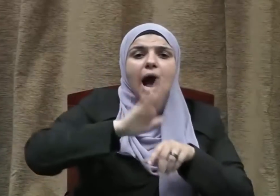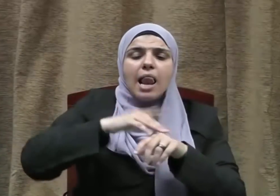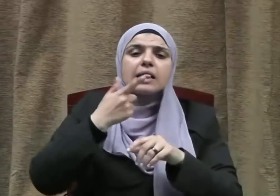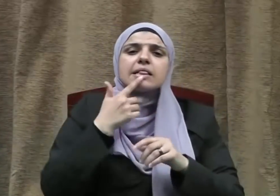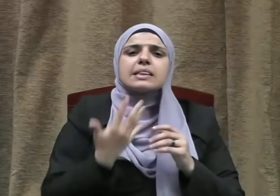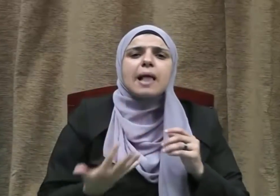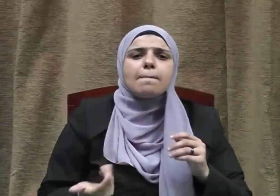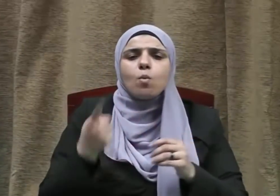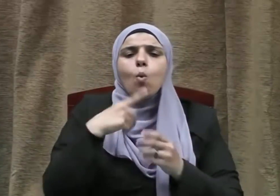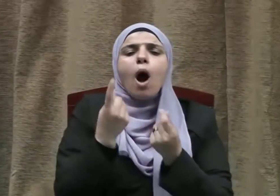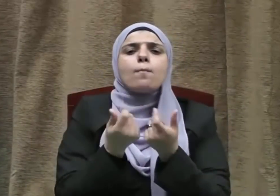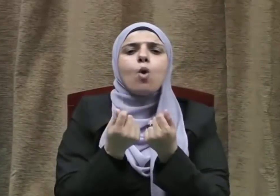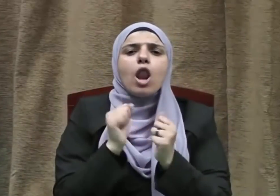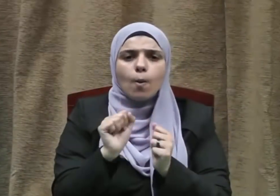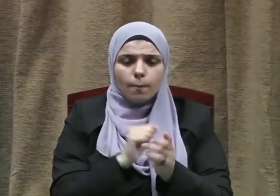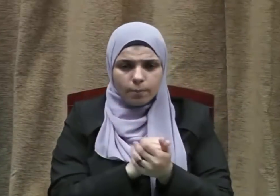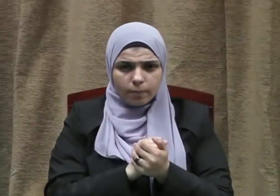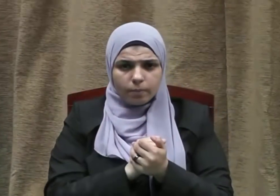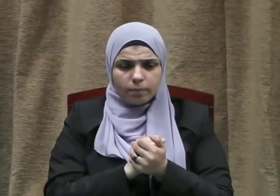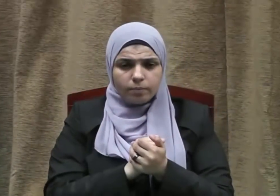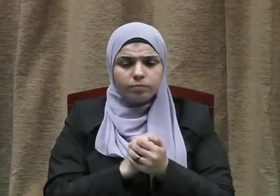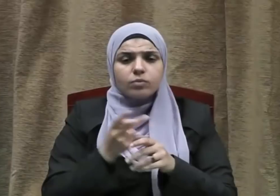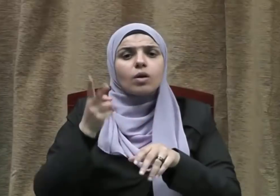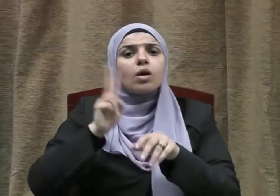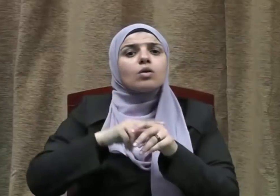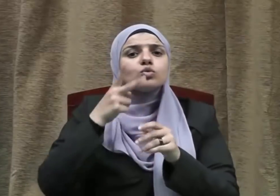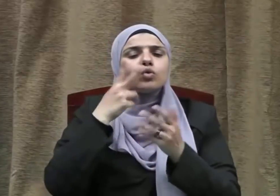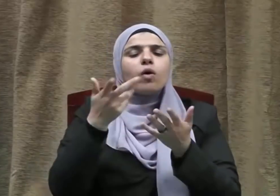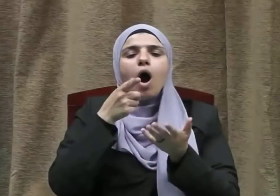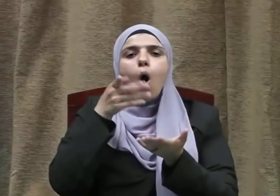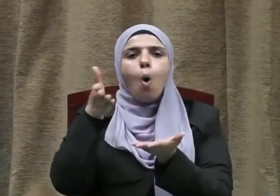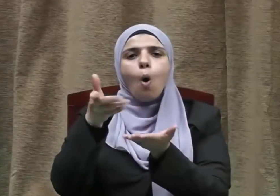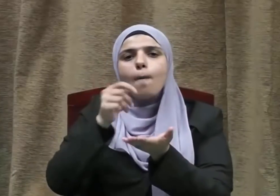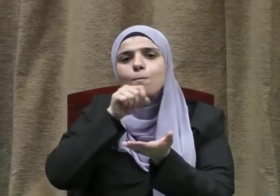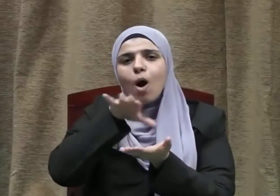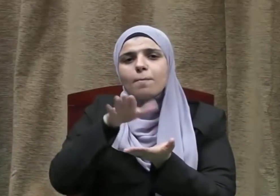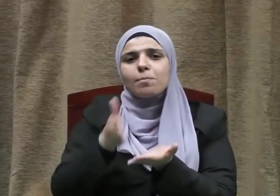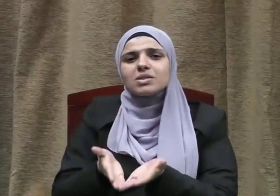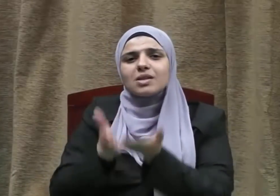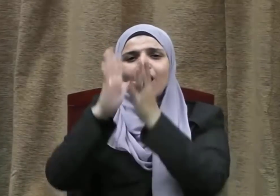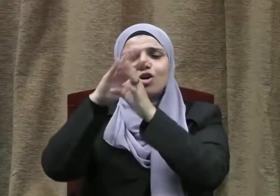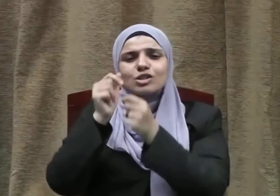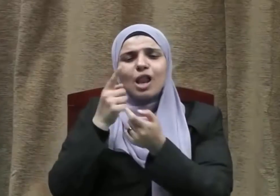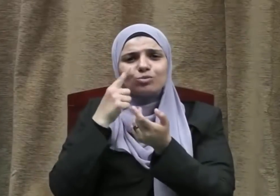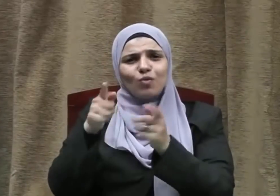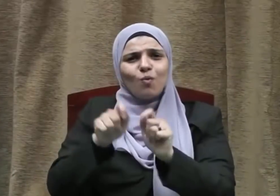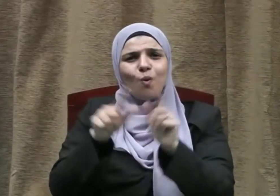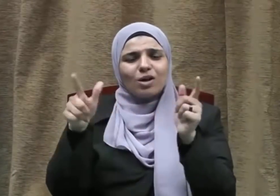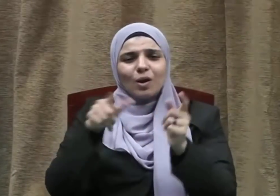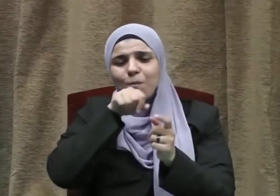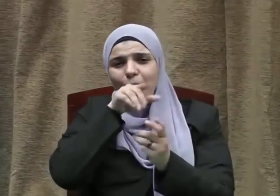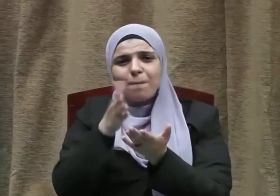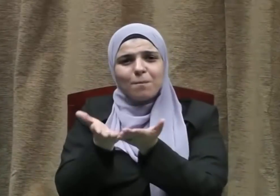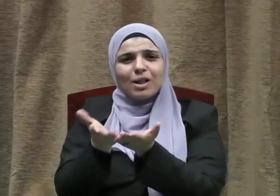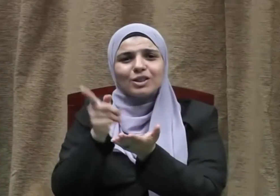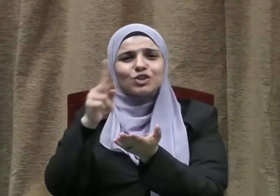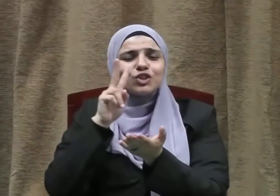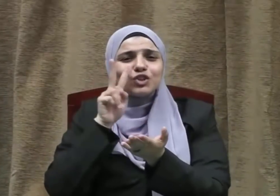أمنه الناس على دمائهم وأموالهم وها هو النبي صلى الله عليه وسلم